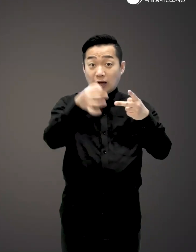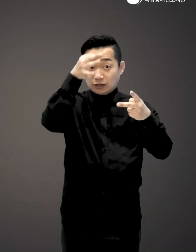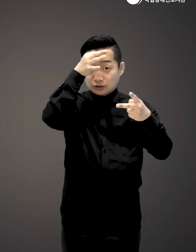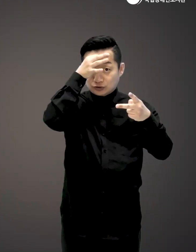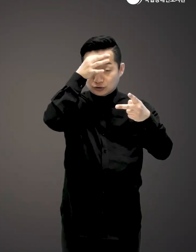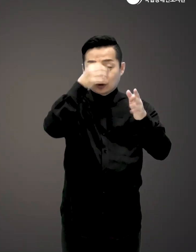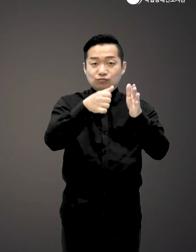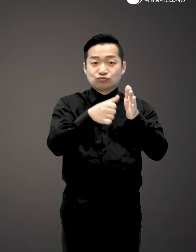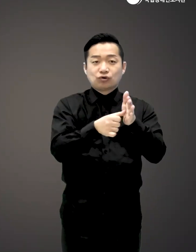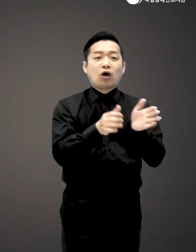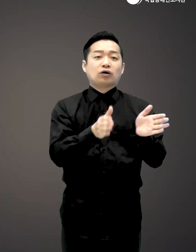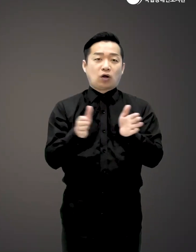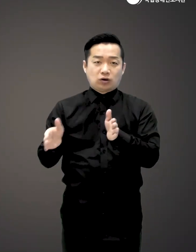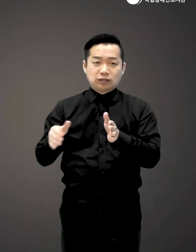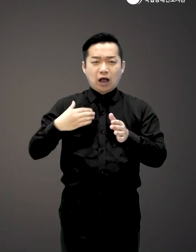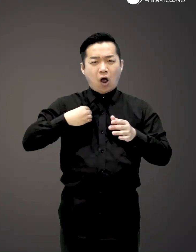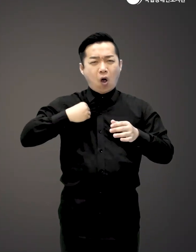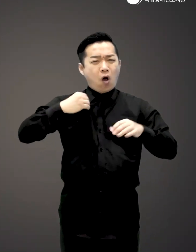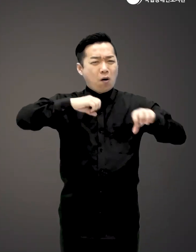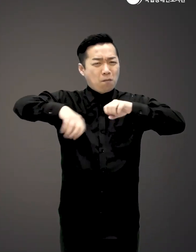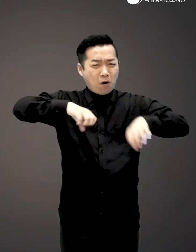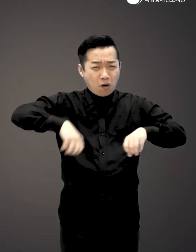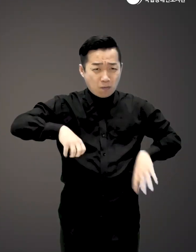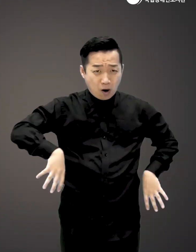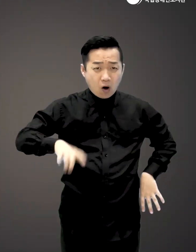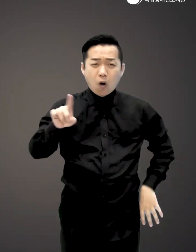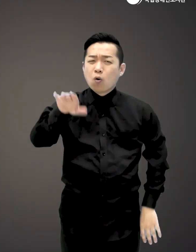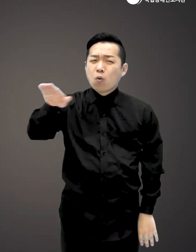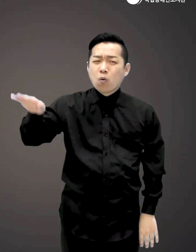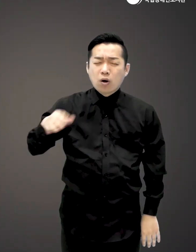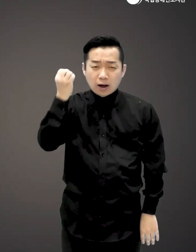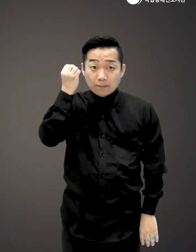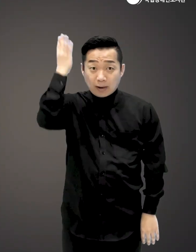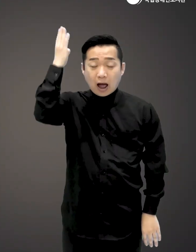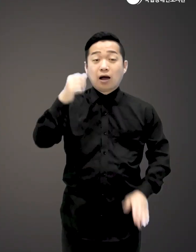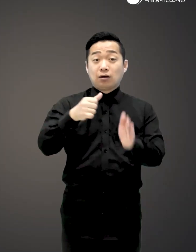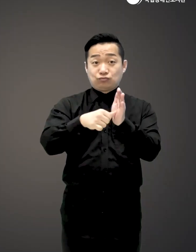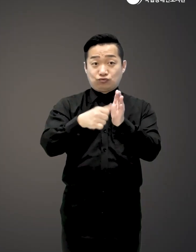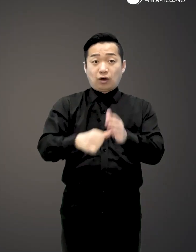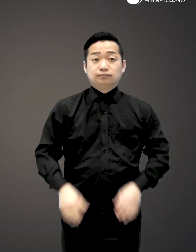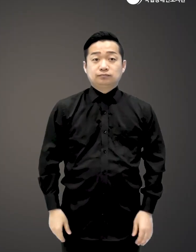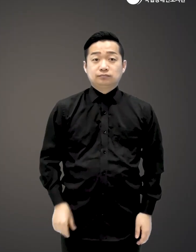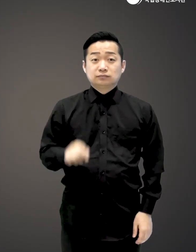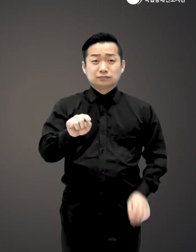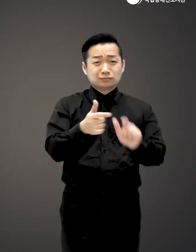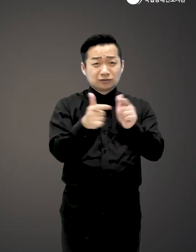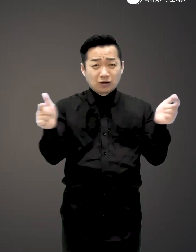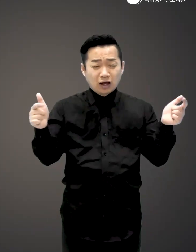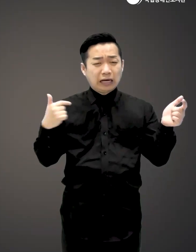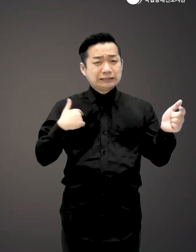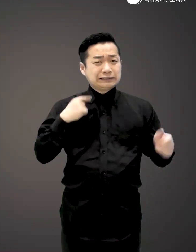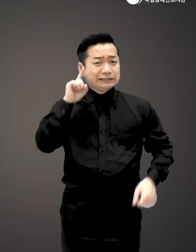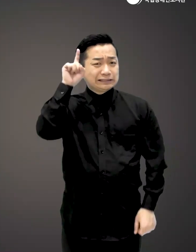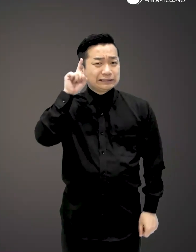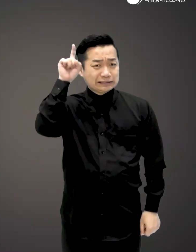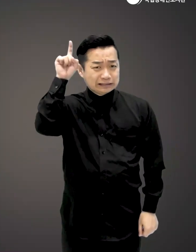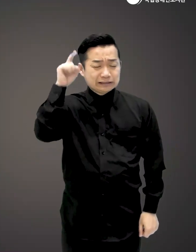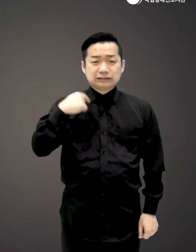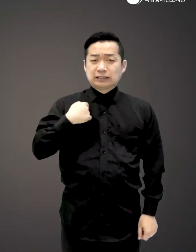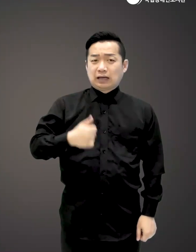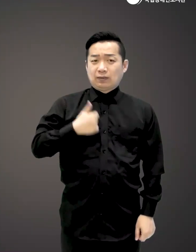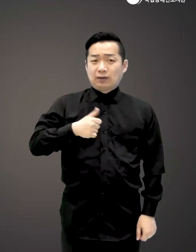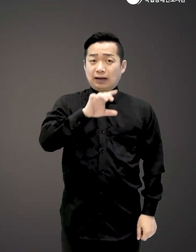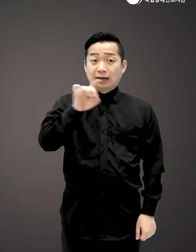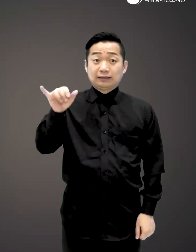기술은 바로 수납입니다 바닥에 널브러진 옷 어디에 두었는지 까먹어버린 물건 이런 것들은 괜히 신경 쓰이거나